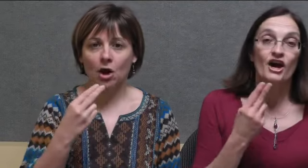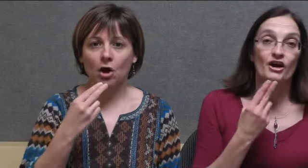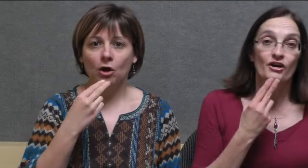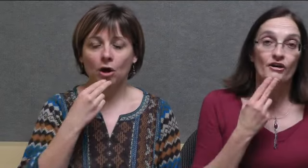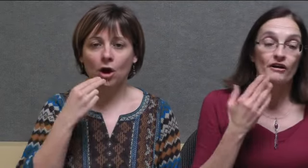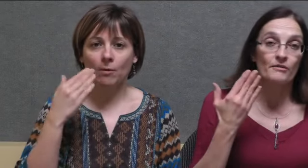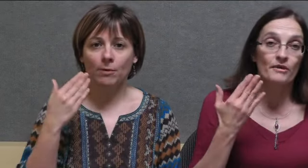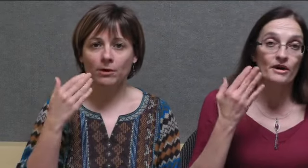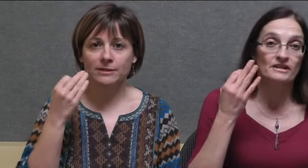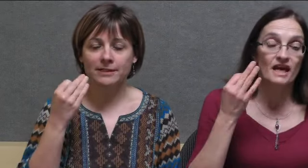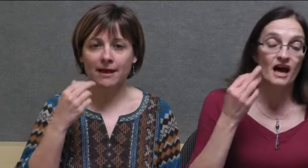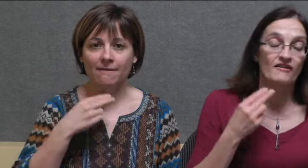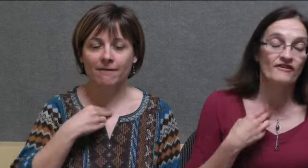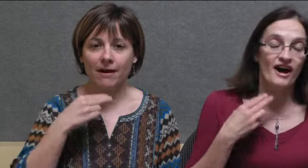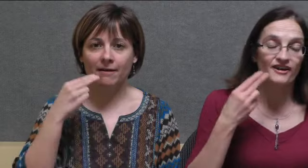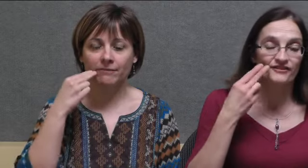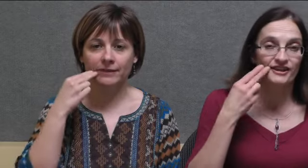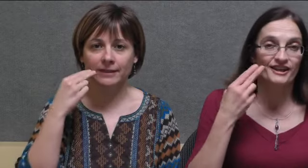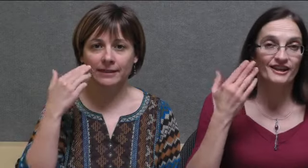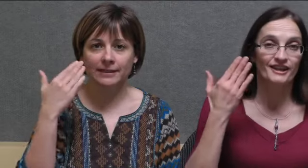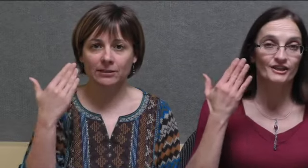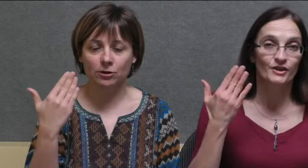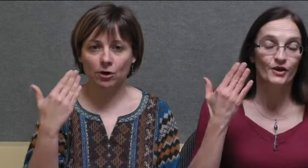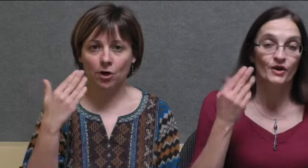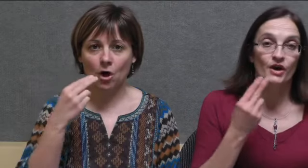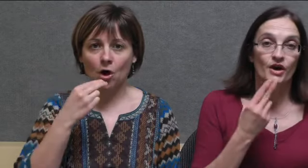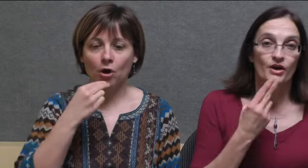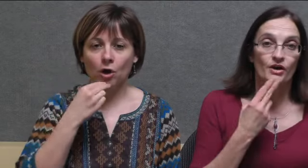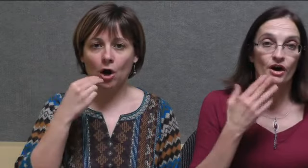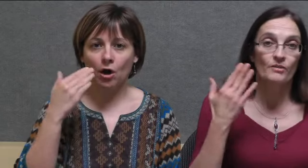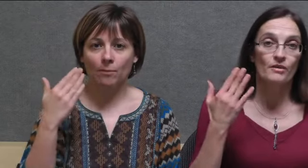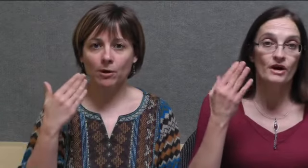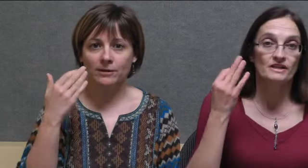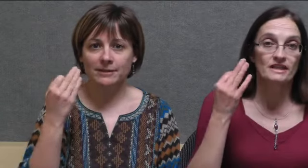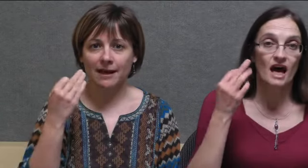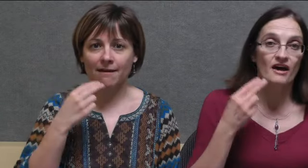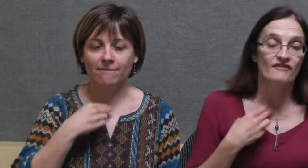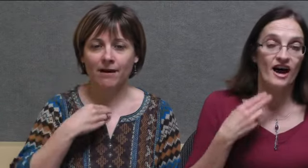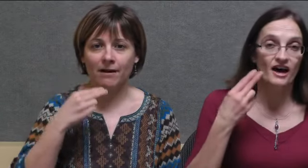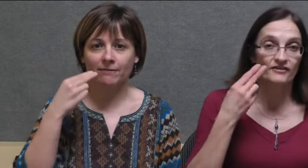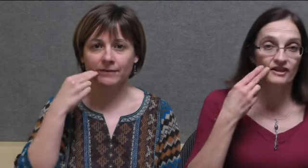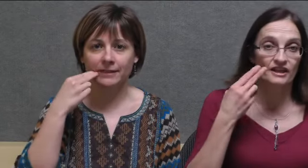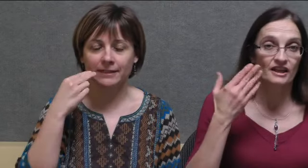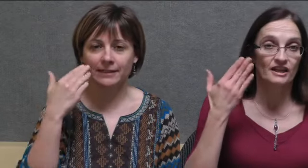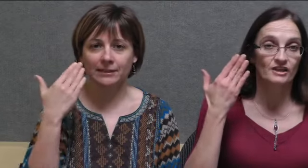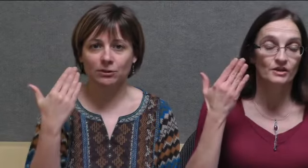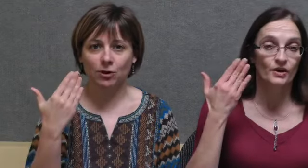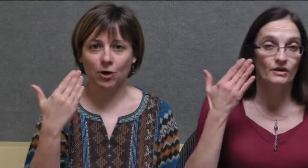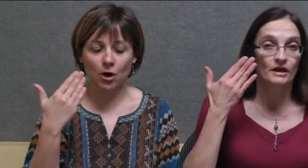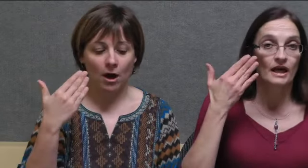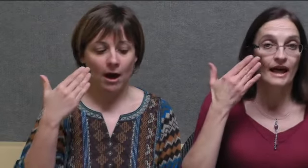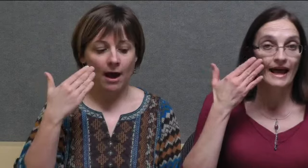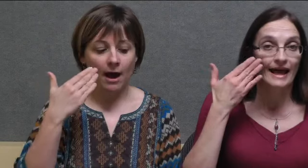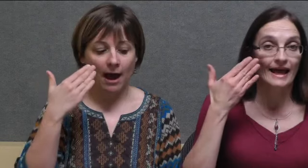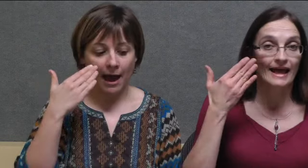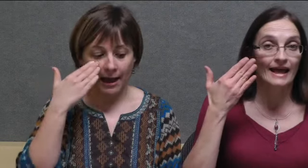Comme ça va vite, comme ça va vite. En,